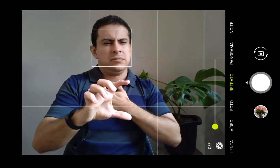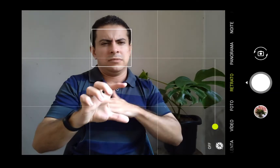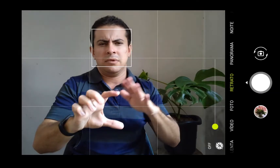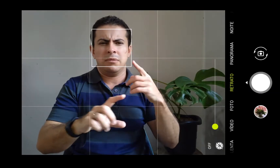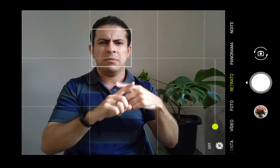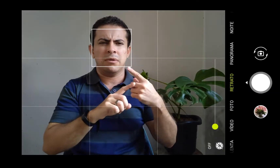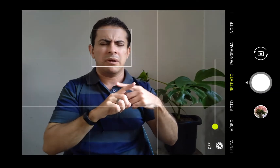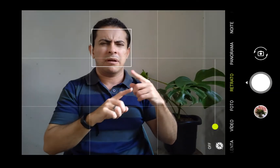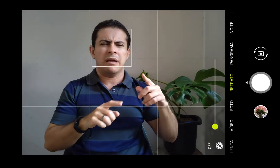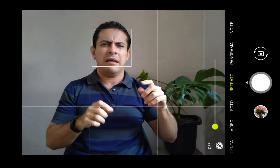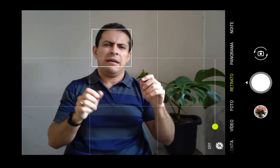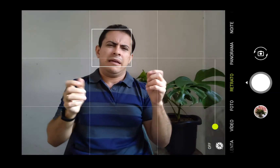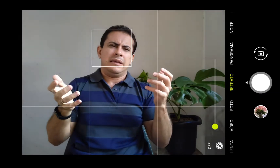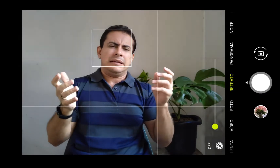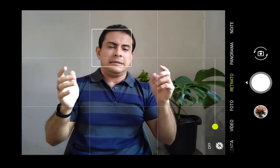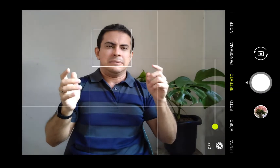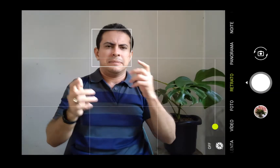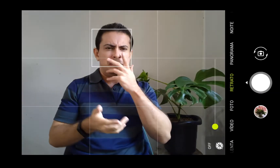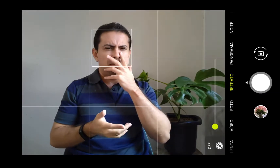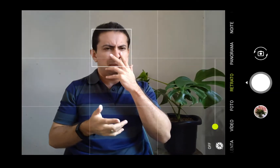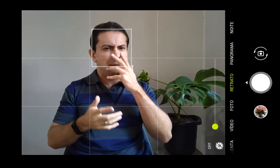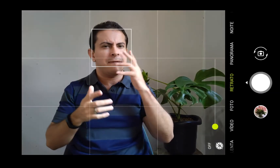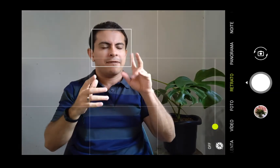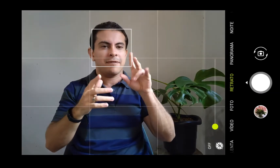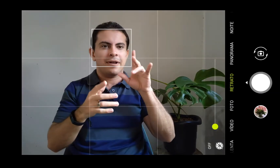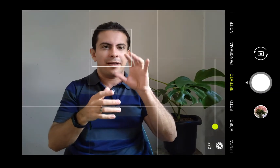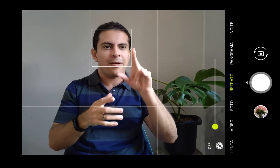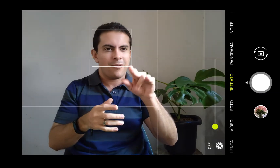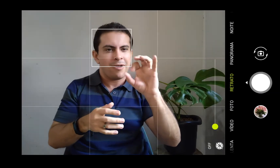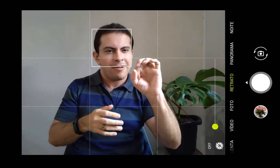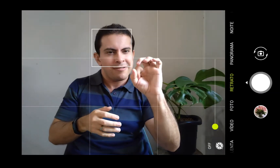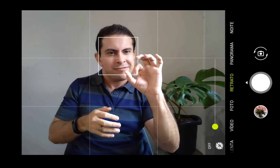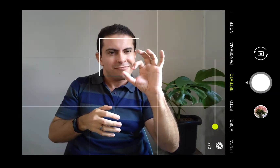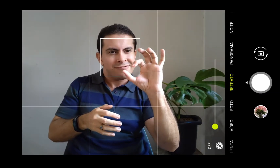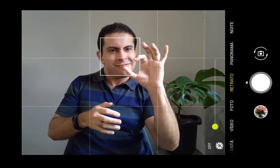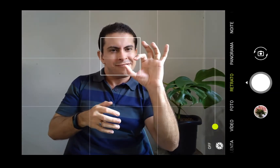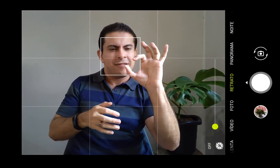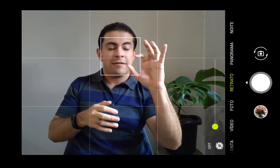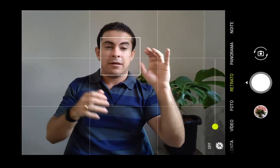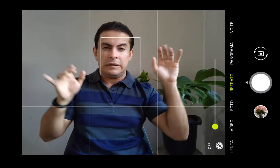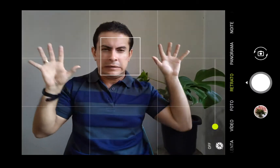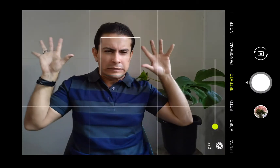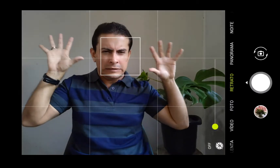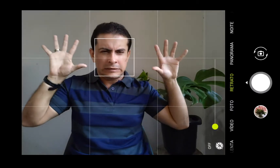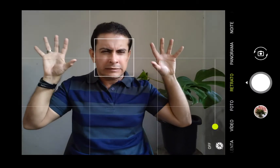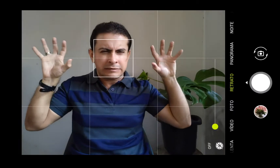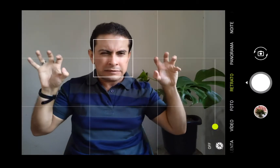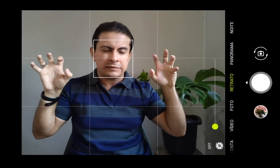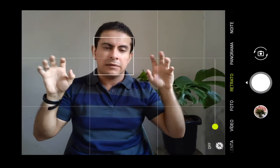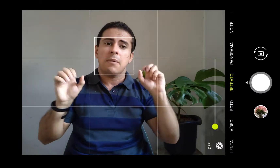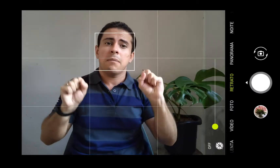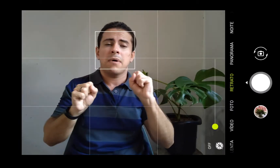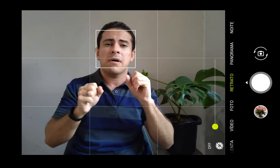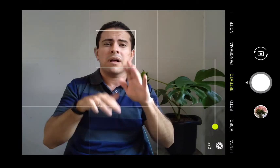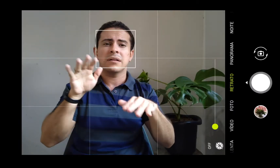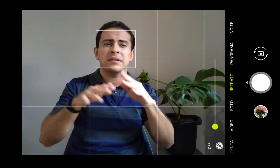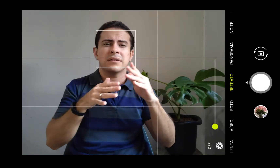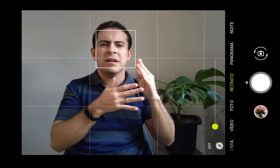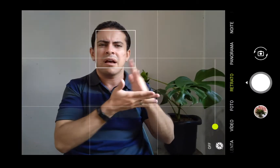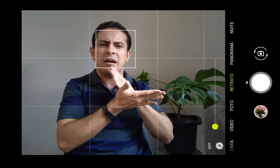quanto mais, é, como se fosse abrindo a lente, vai ficar muito embaçado. Então, ele pode perder, né, se